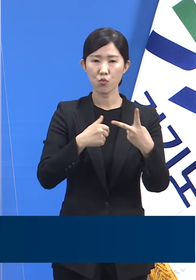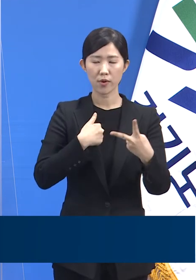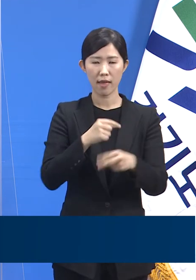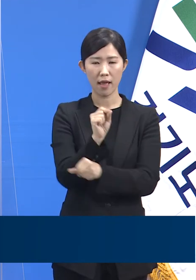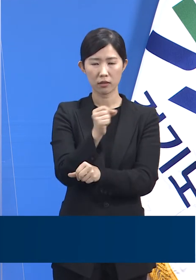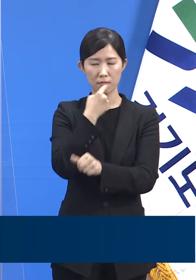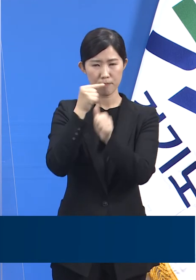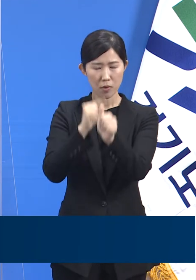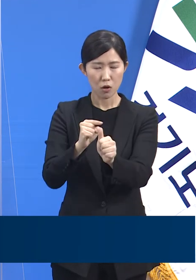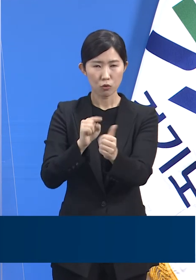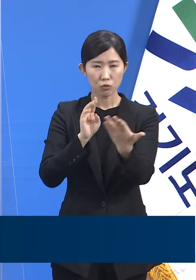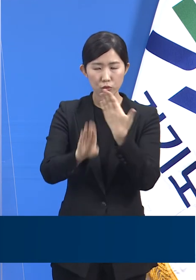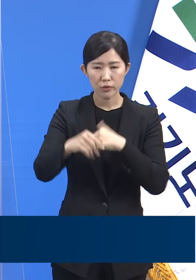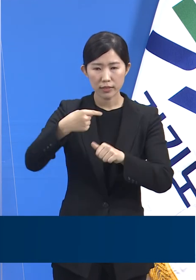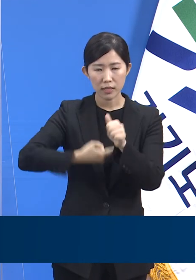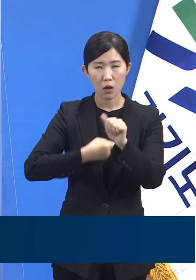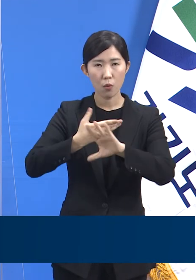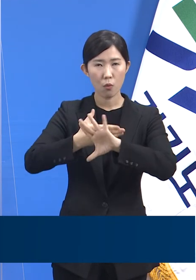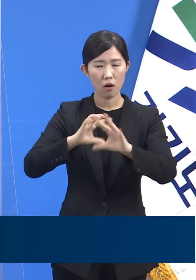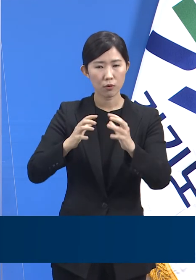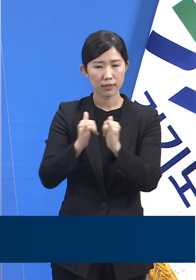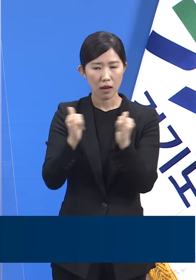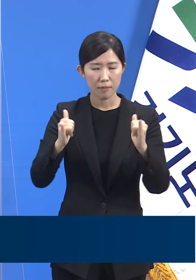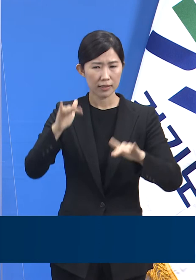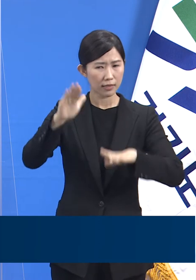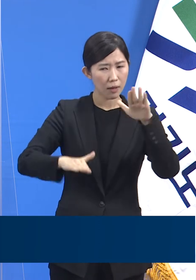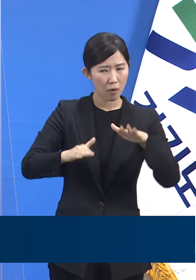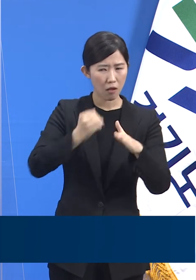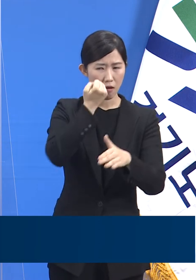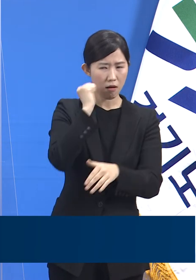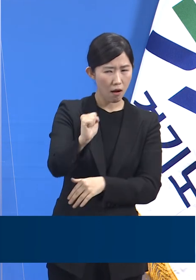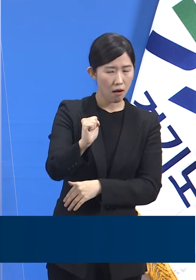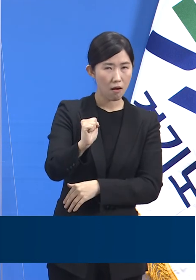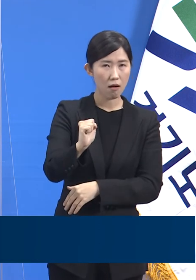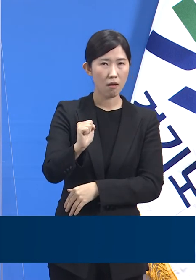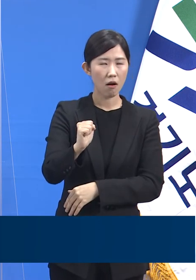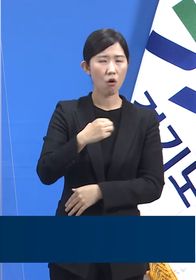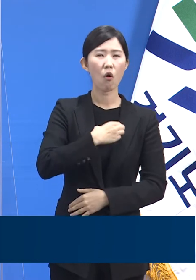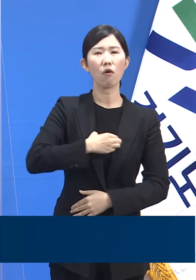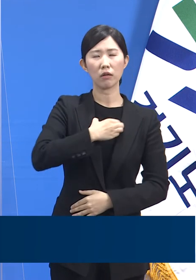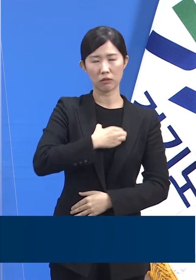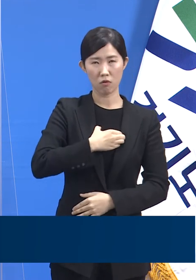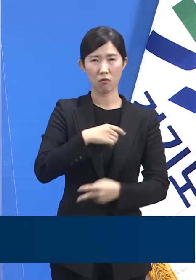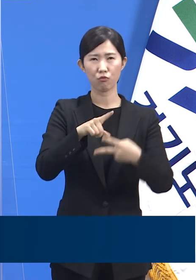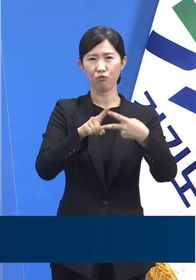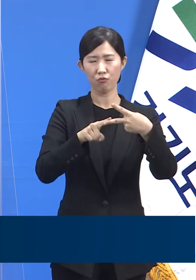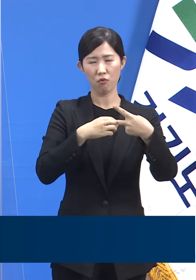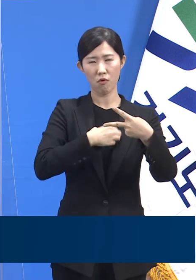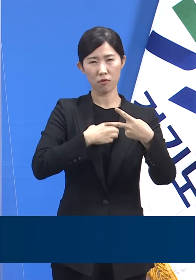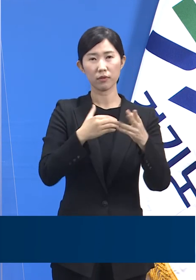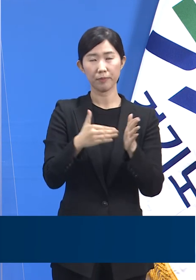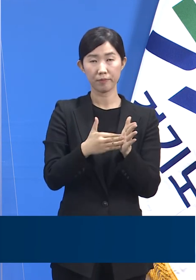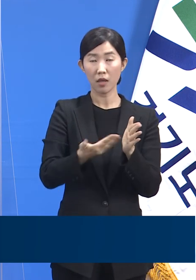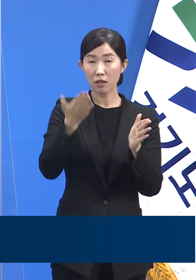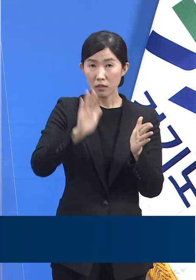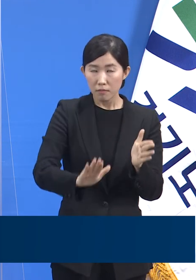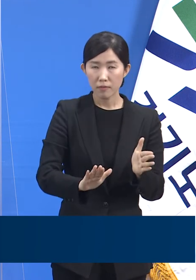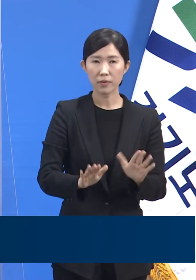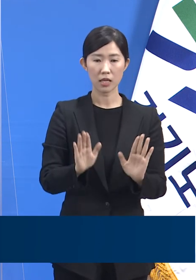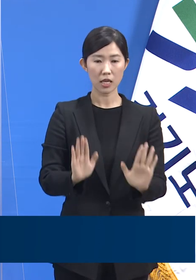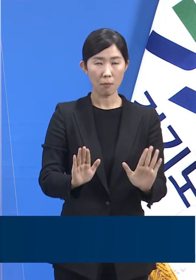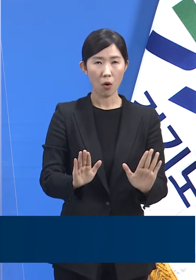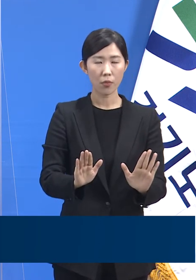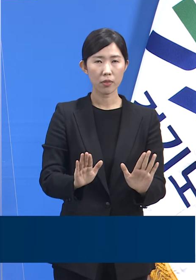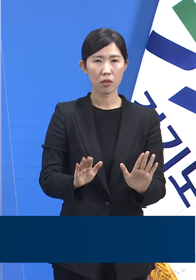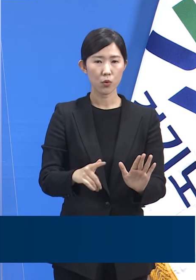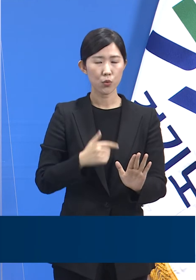낙인효과를 발생시키지 않을 것인가에 대한 걱정이었습니다. 이번 조치를 통해 기대했던 방역효과를 얻어